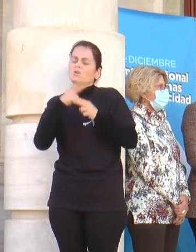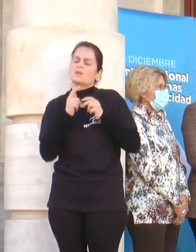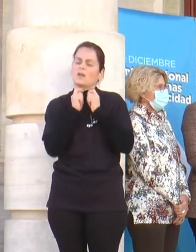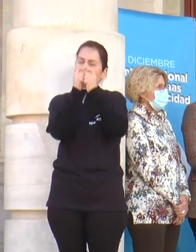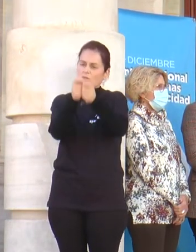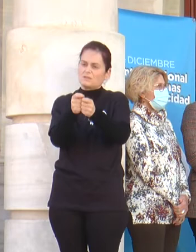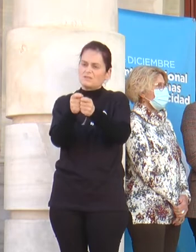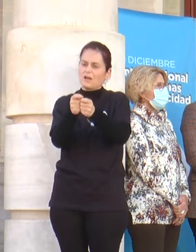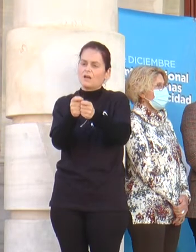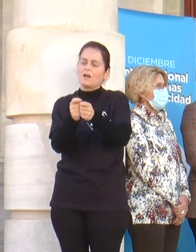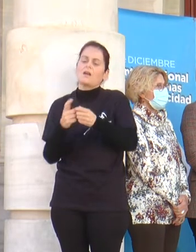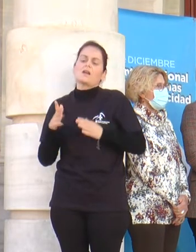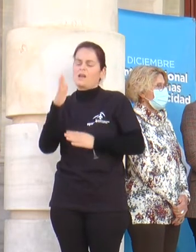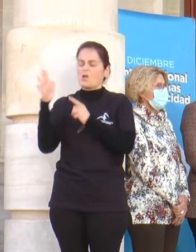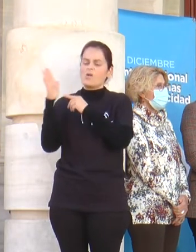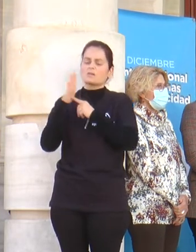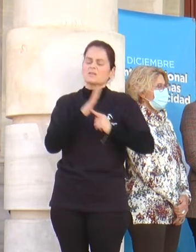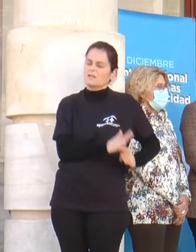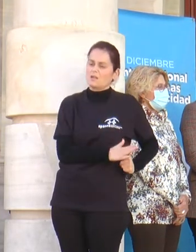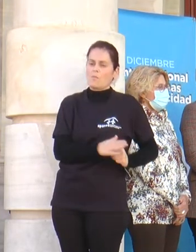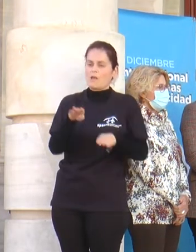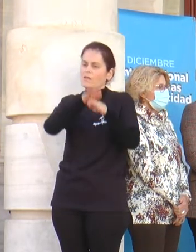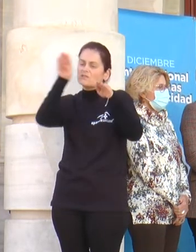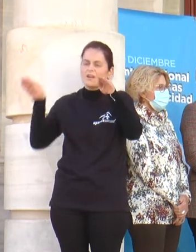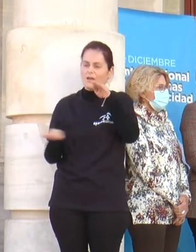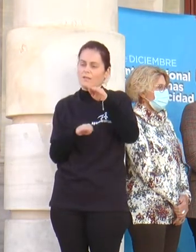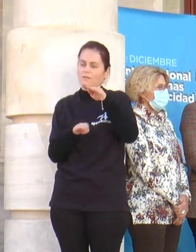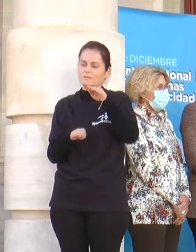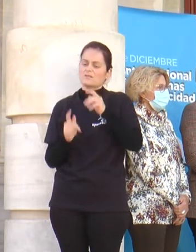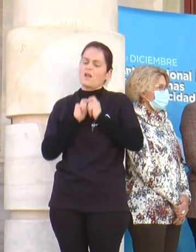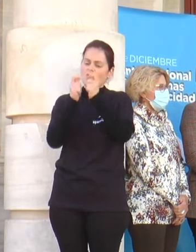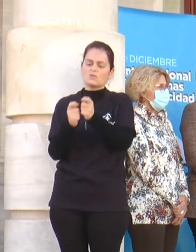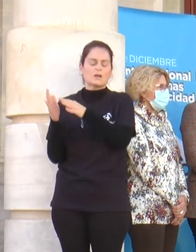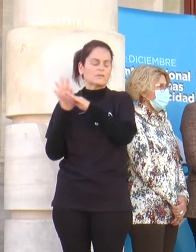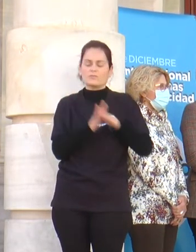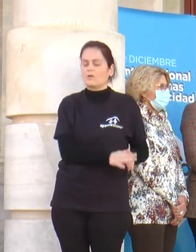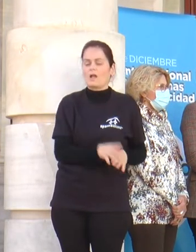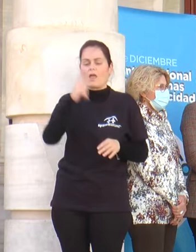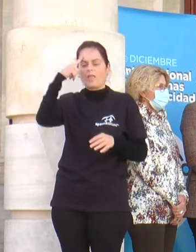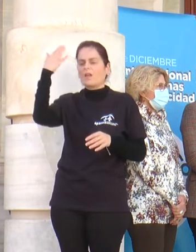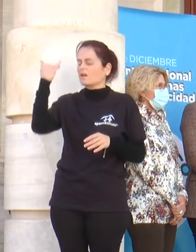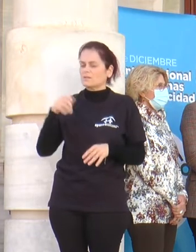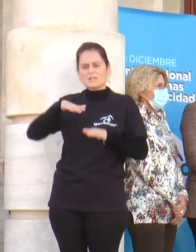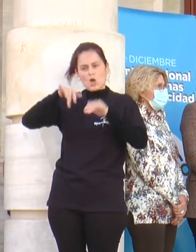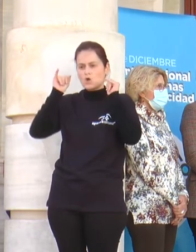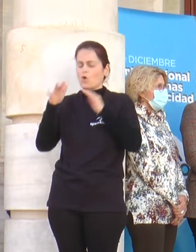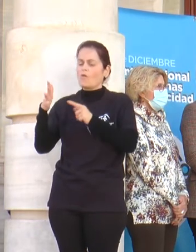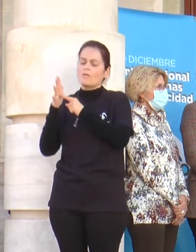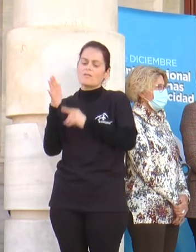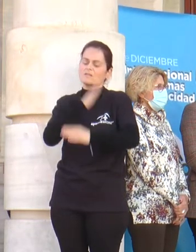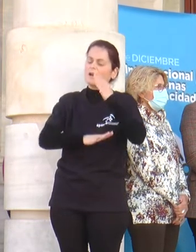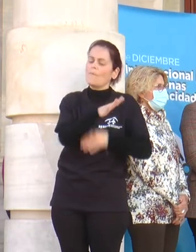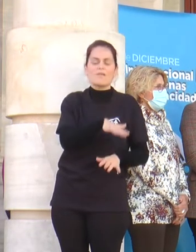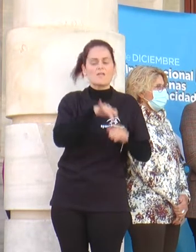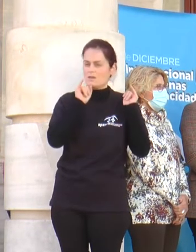desagradables, discriminatorios y degradantes que nos ponéis. Ni retrasados, ni disminuidos, ni discapacitados.